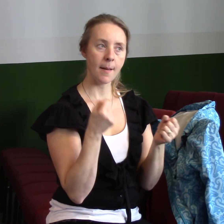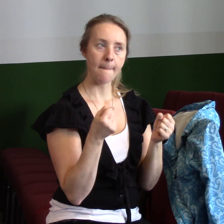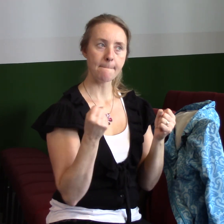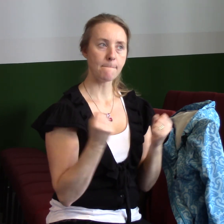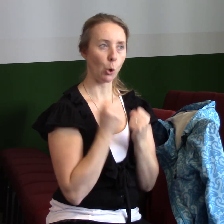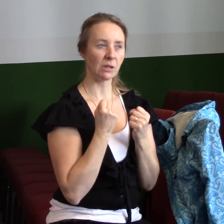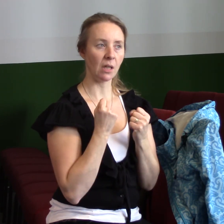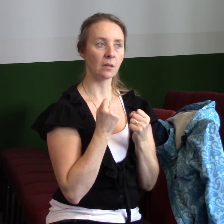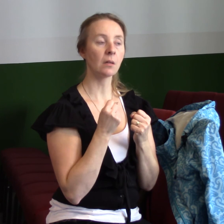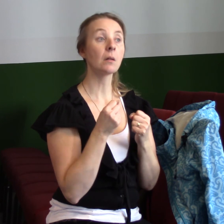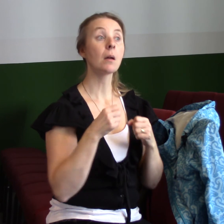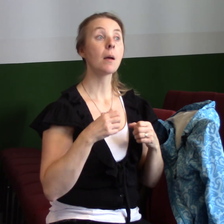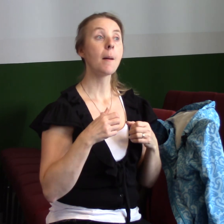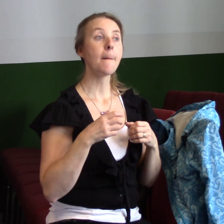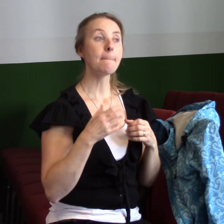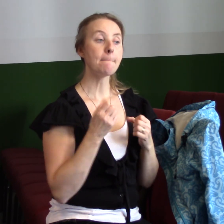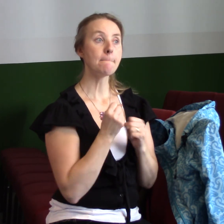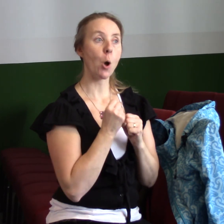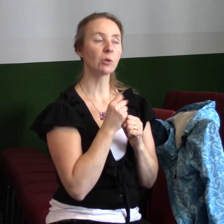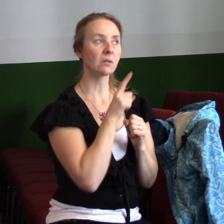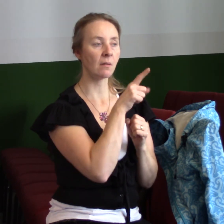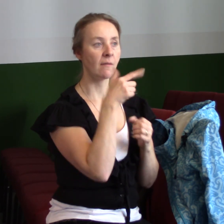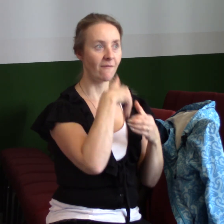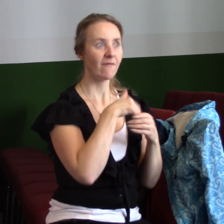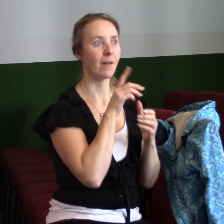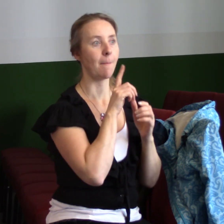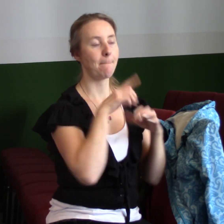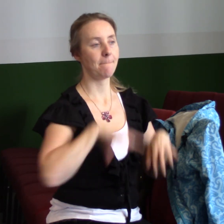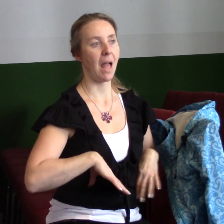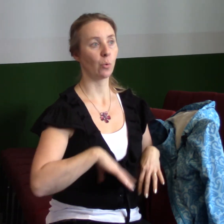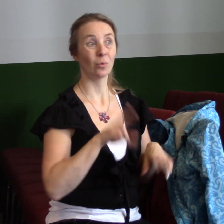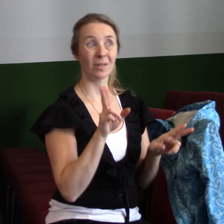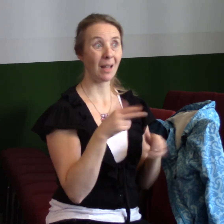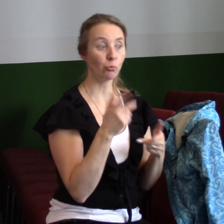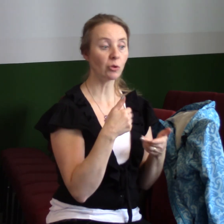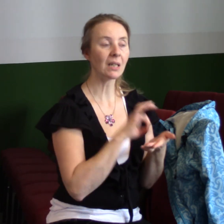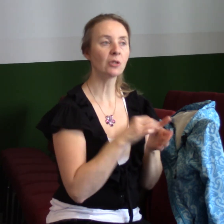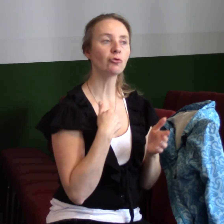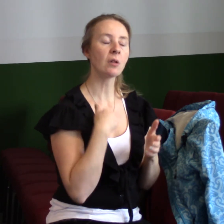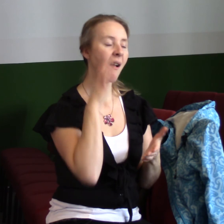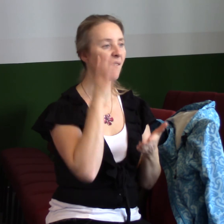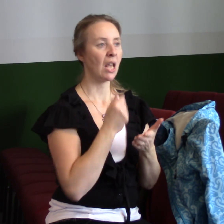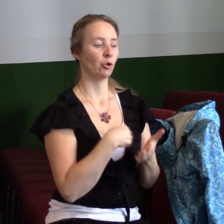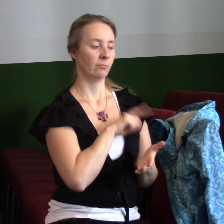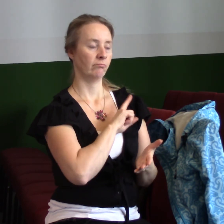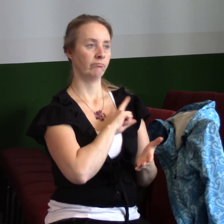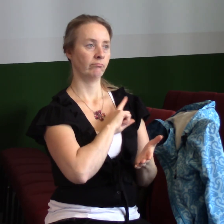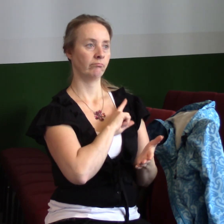v jeho moci. Není možné bojovat a není možné mít vítězství, pokud spolehám na sebe, pokud spolehám na křesťany kolem sebe,